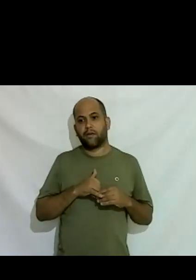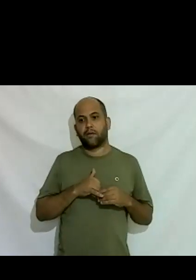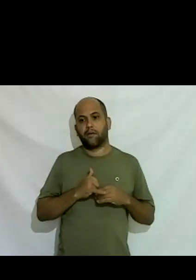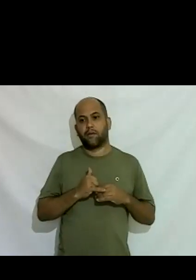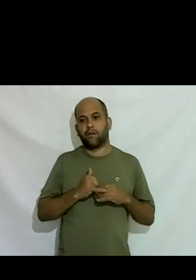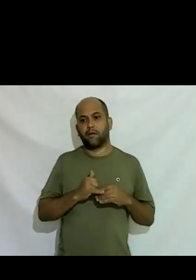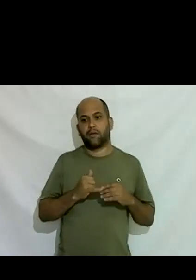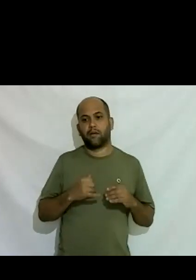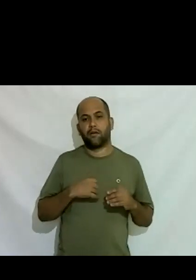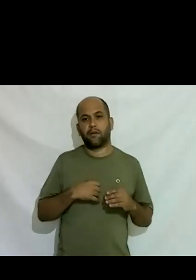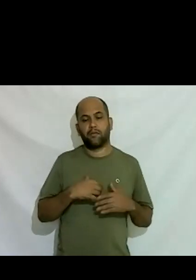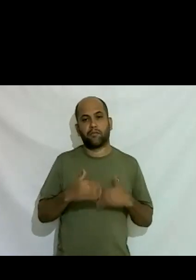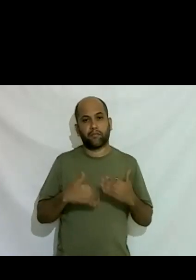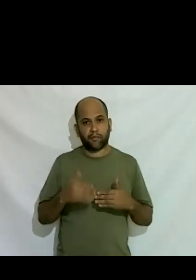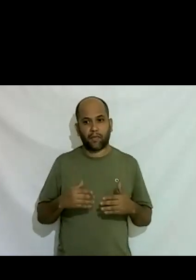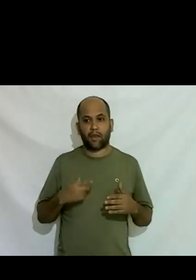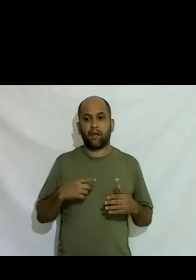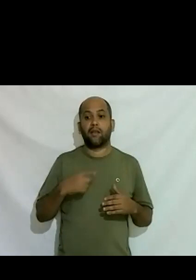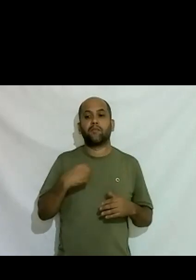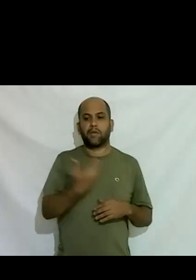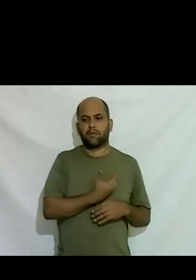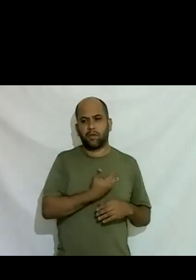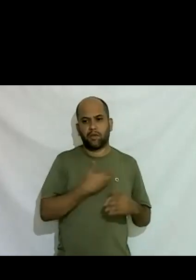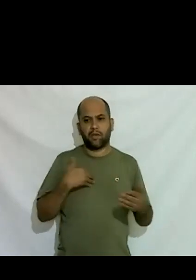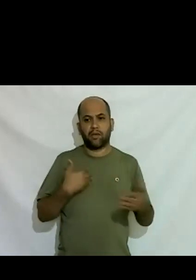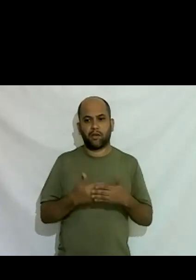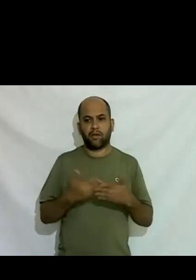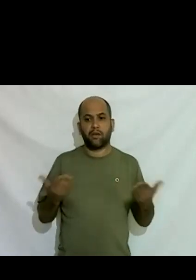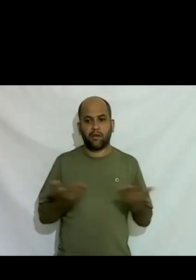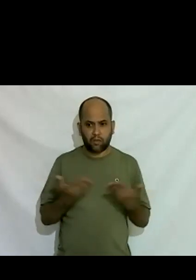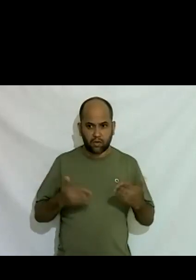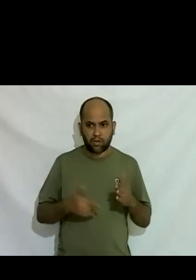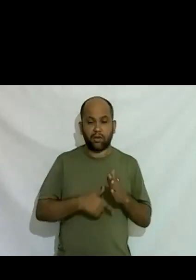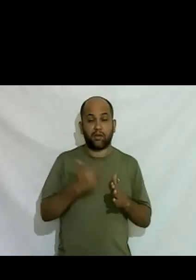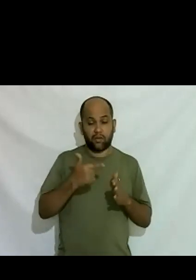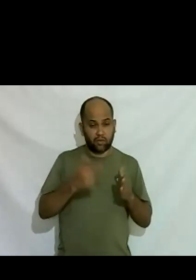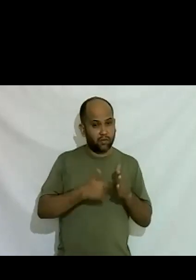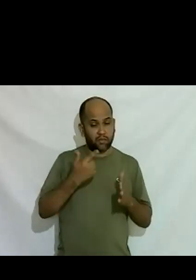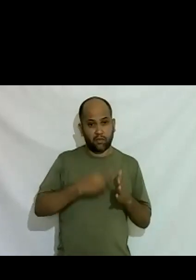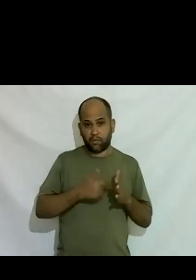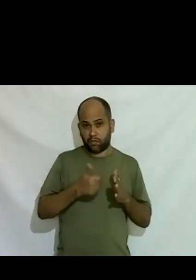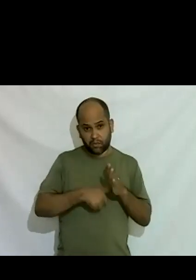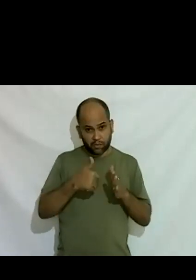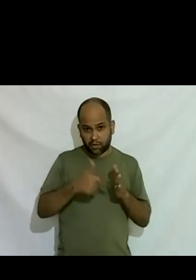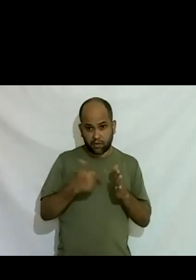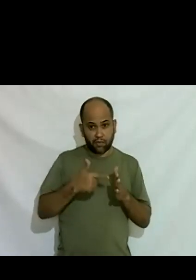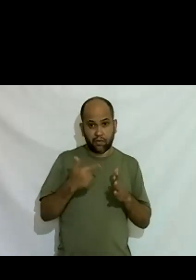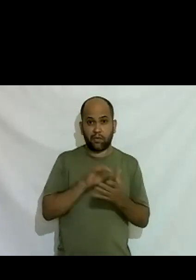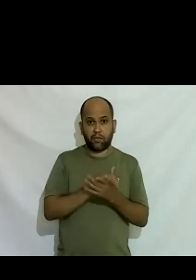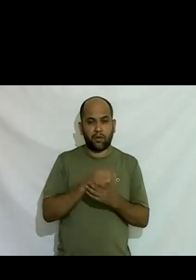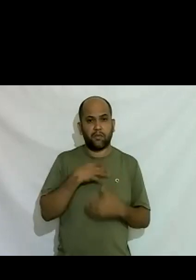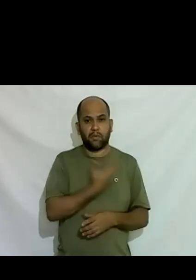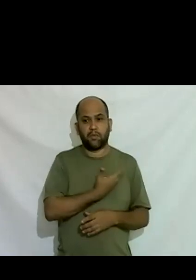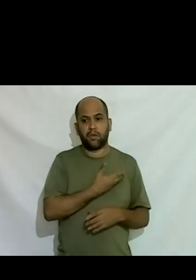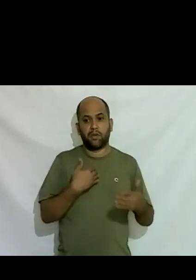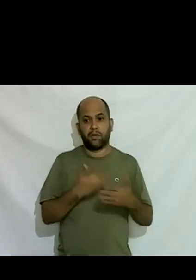eu me dava muito minha amiga até hoje minha segunda esposa minha primeira também é mas aí eu optei